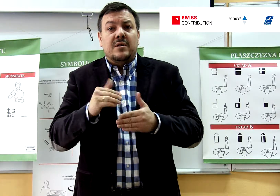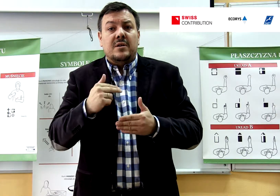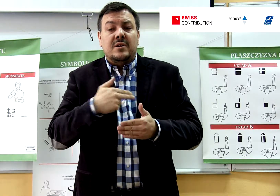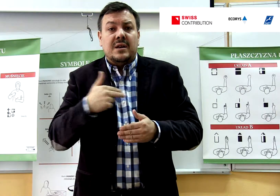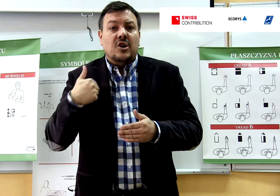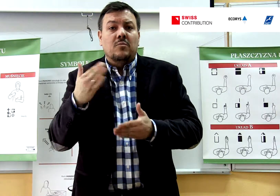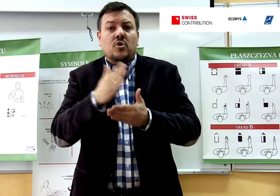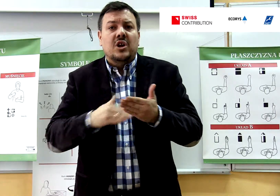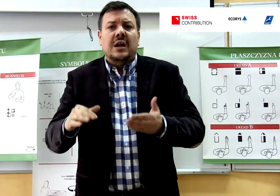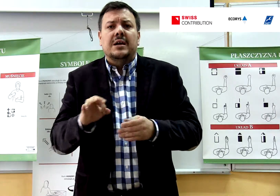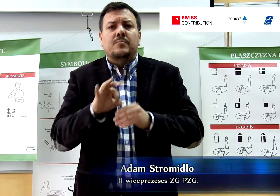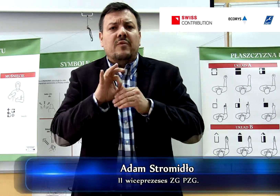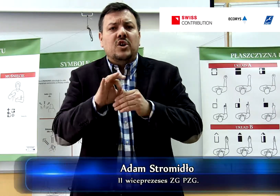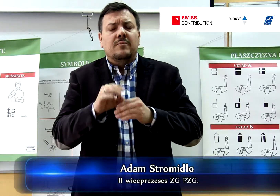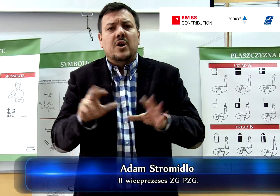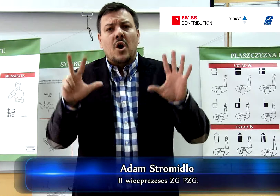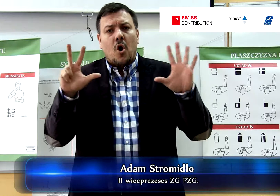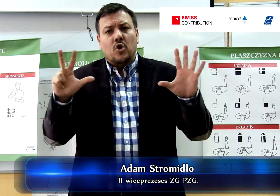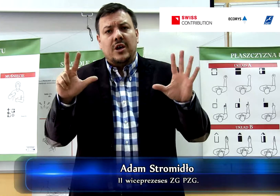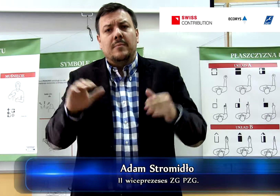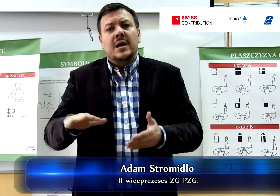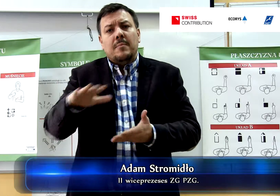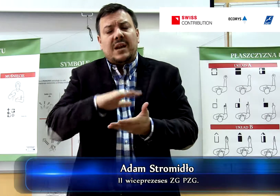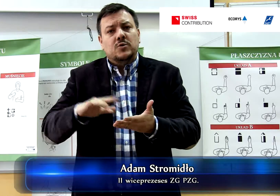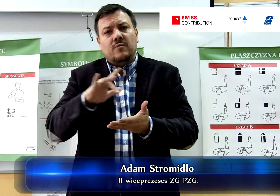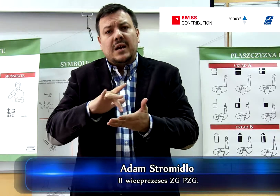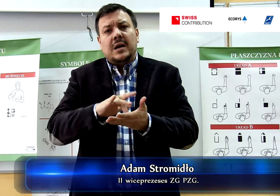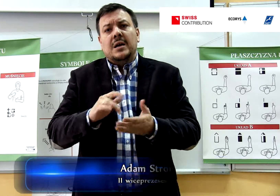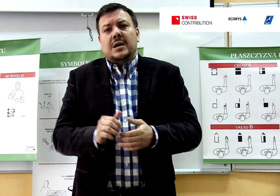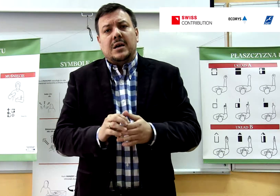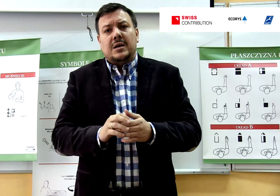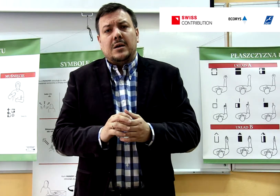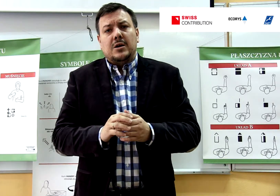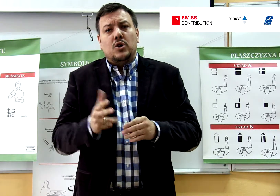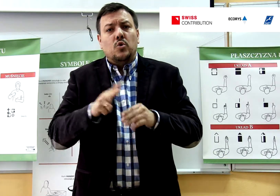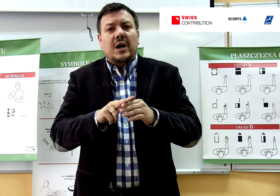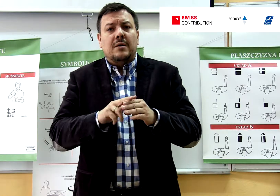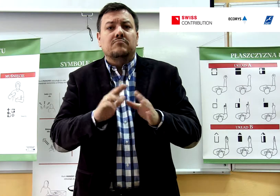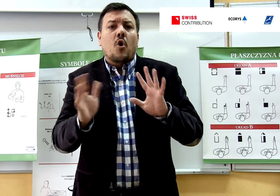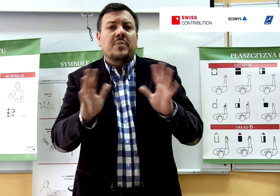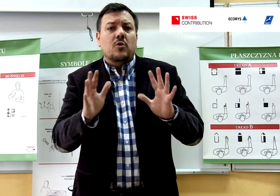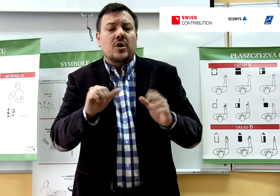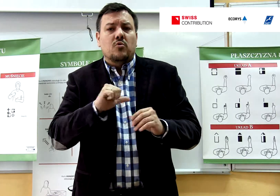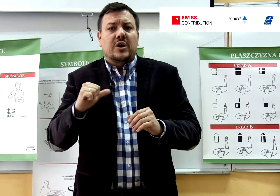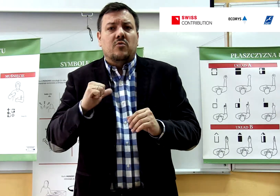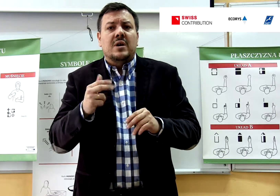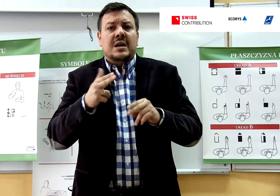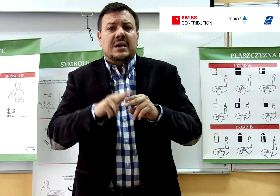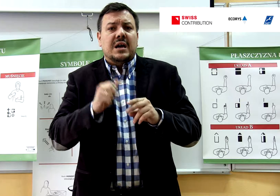naszym oddziale prowadzimy osiem placówek, które opiekują się na